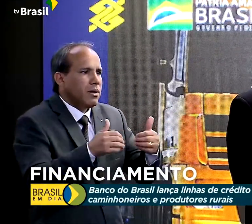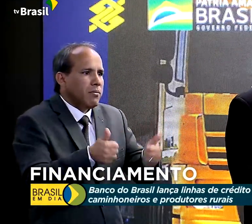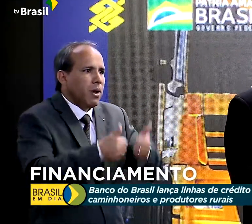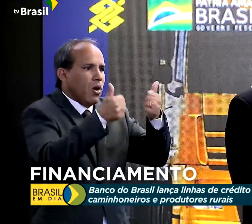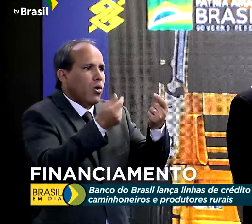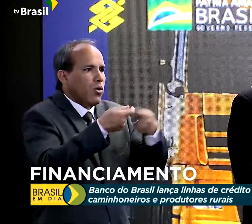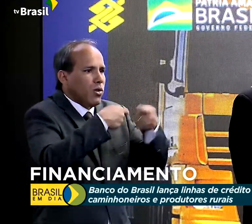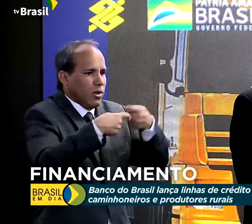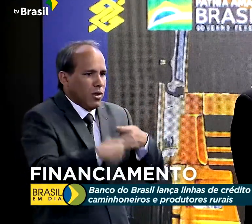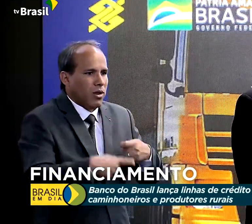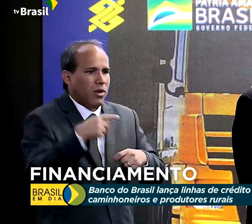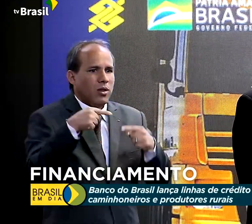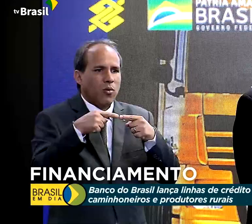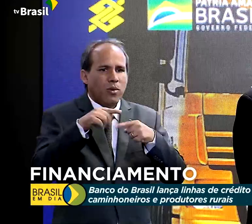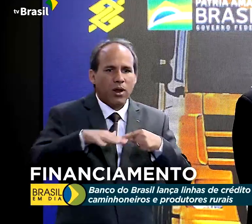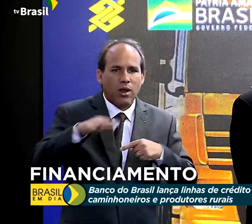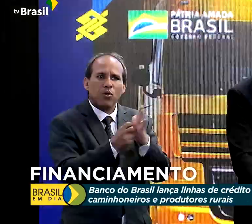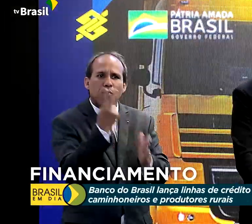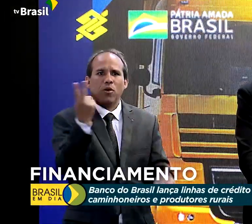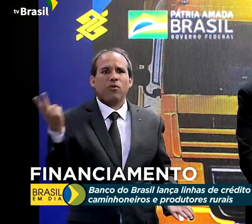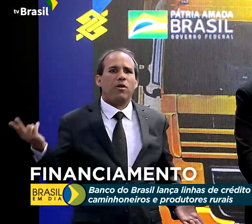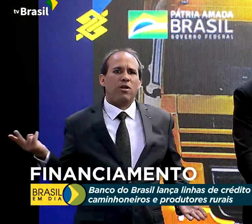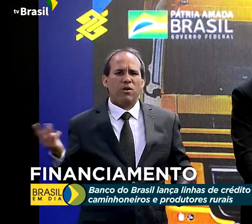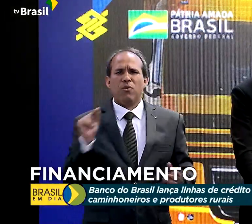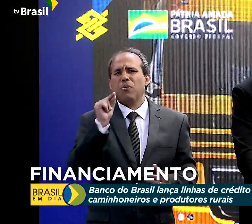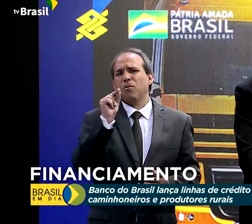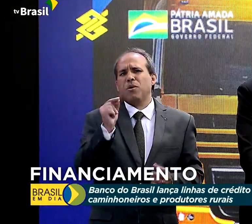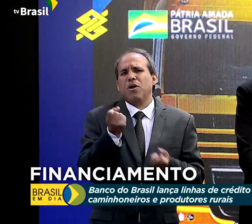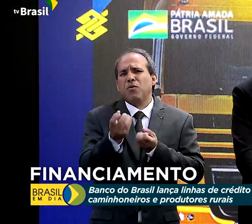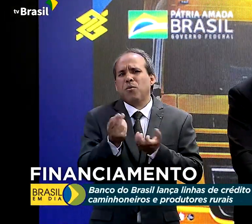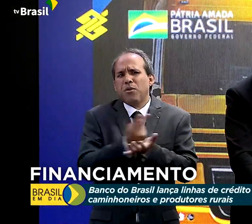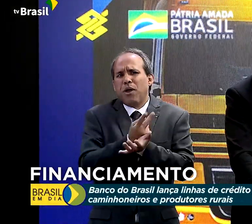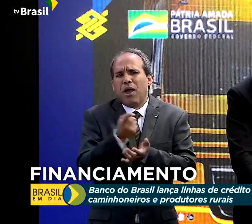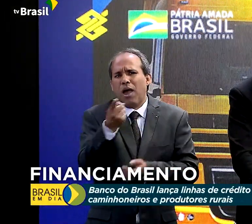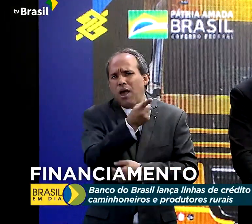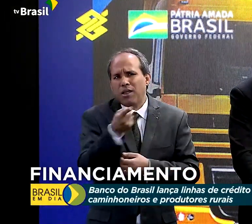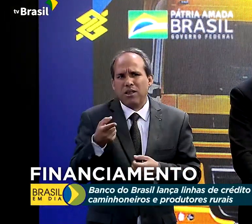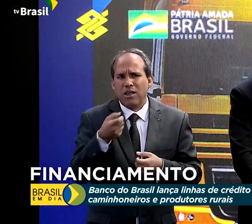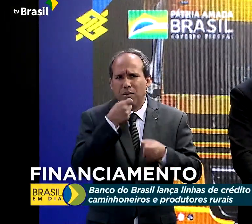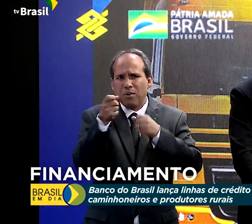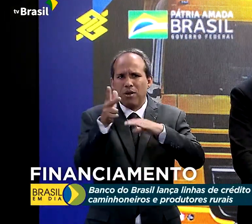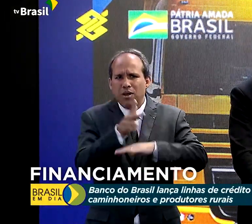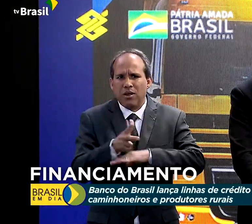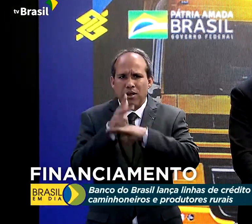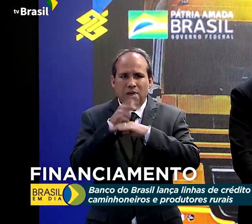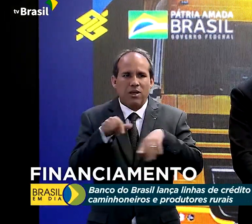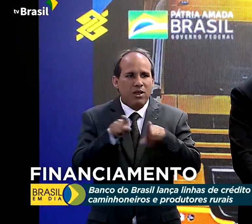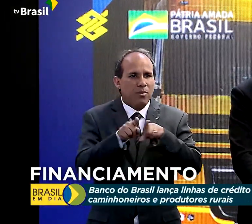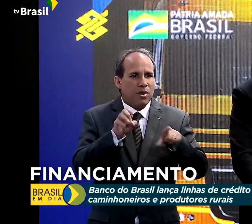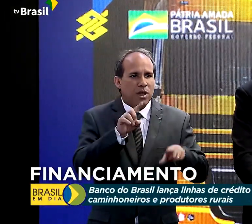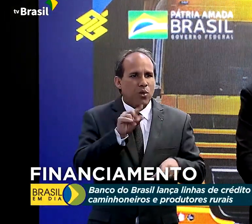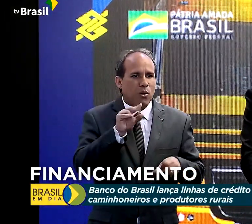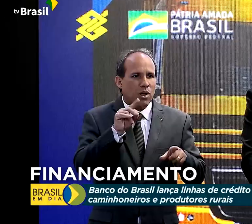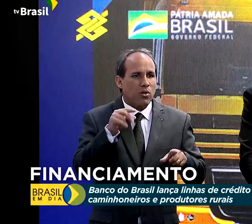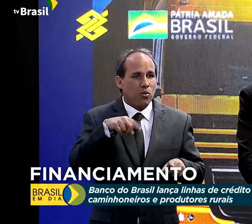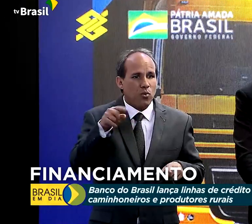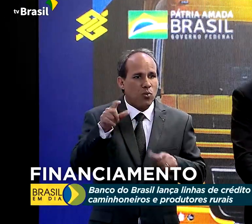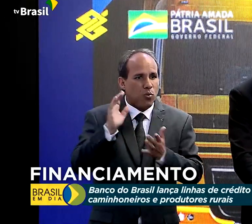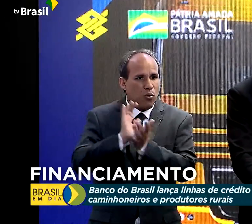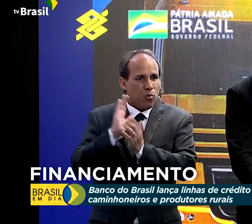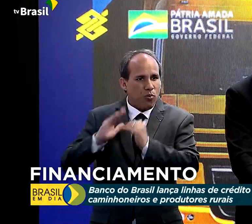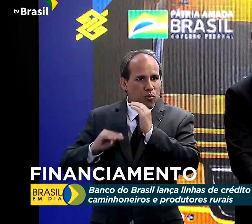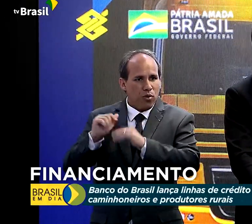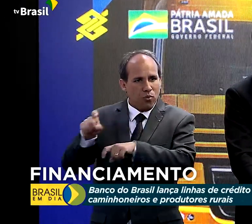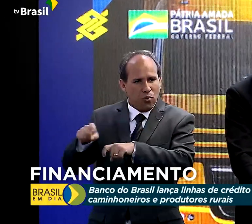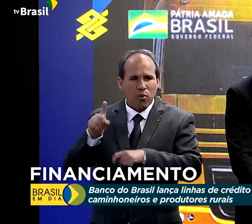ambiente e para as pessoas e para a natureza. O nosso homem do campo, Eduardo, é realmente um herói, porque